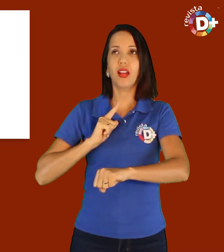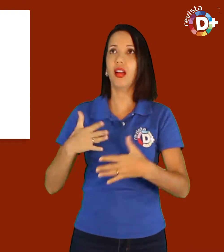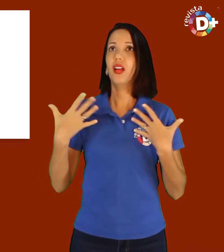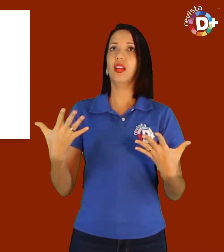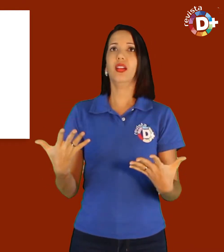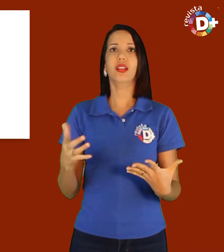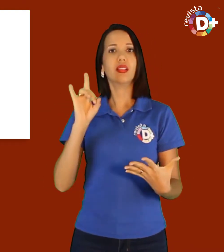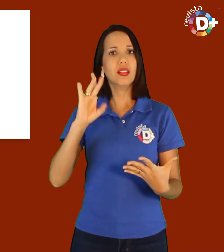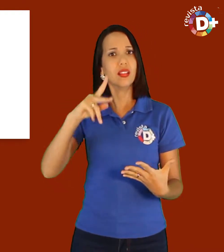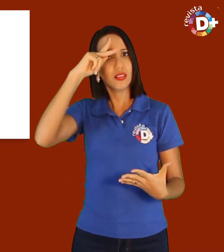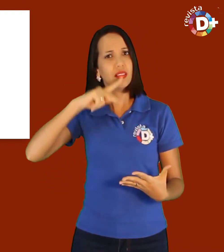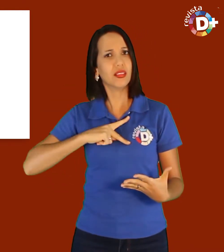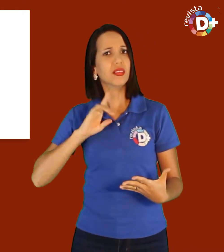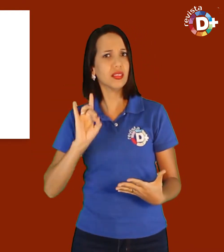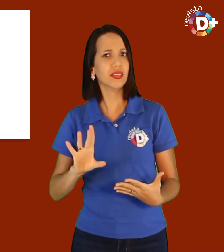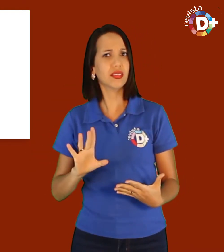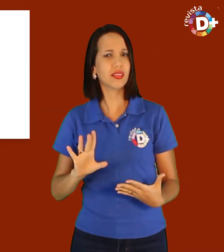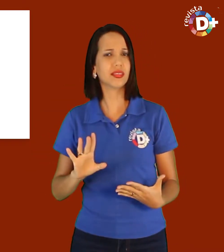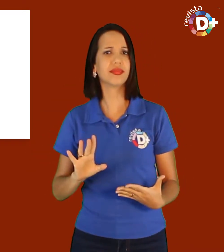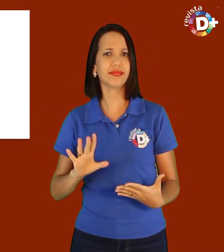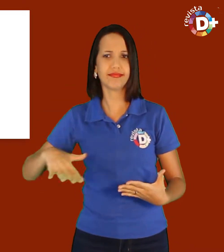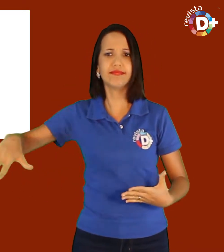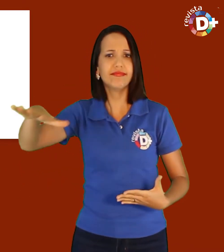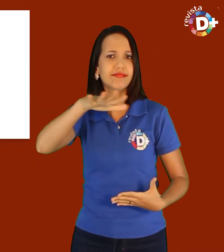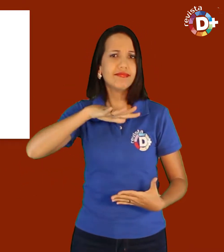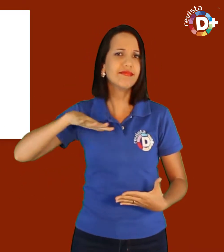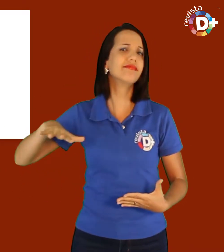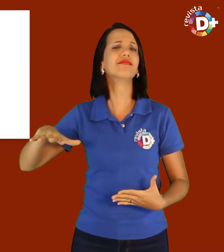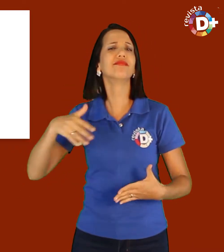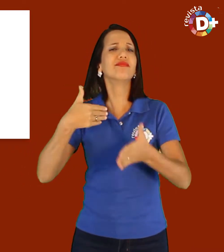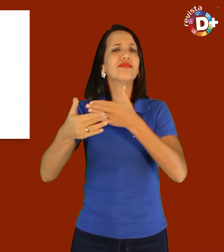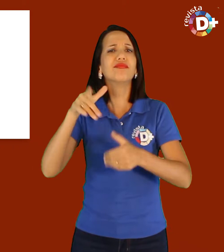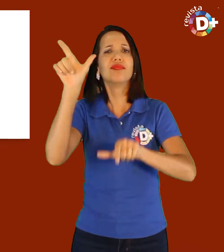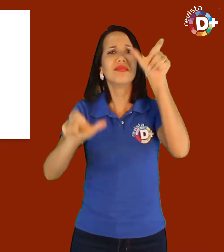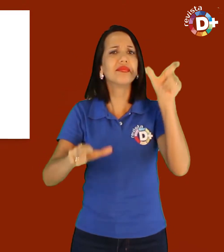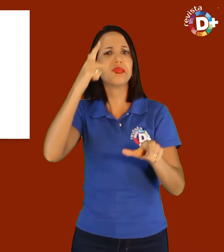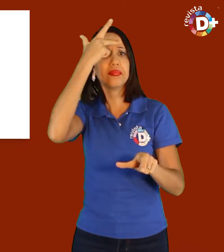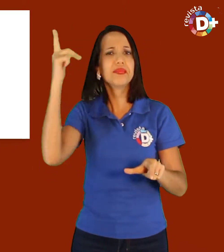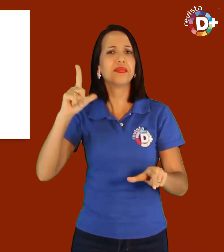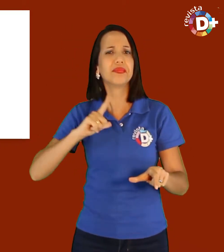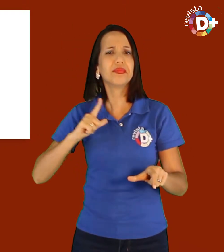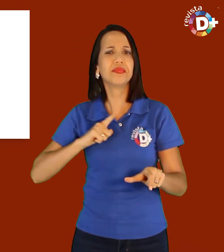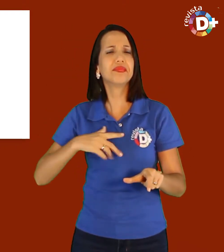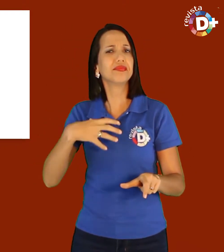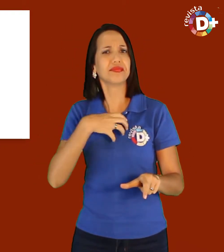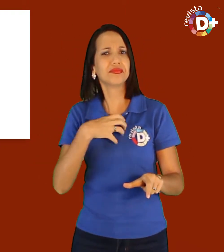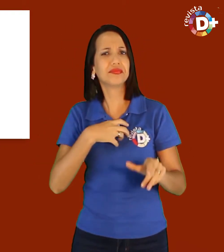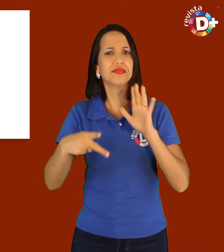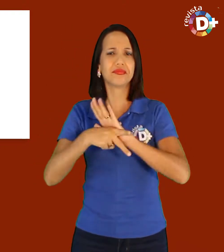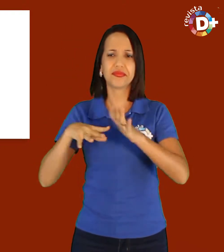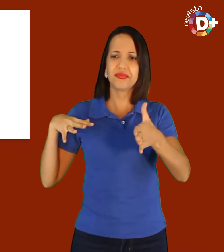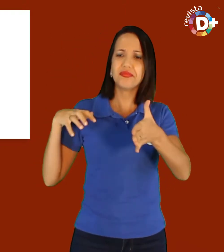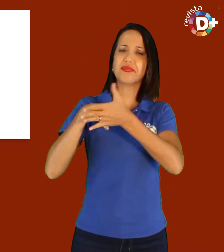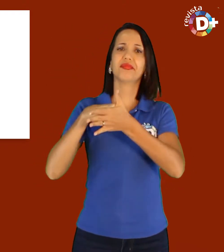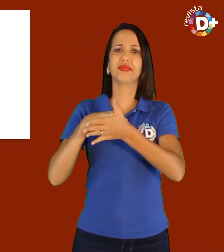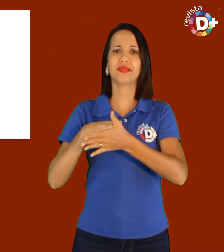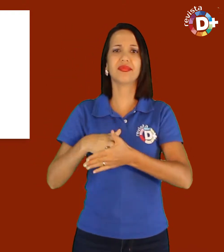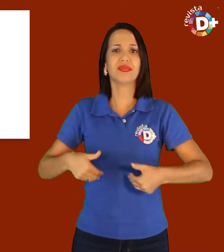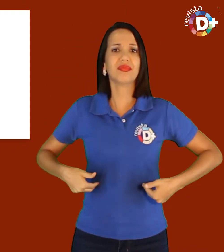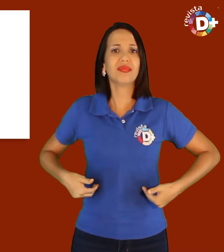instante é um choque, não só para mim, acredito, mas também para qualquer pessoa que passe pela situação de um